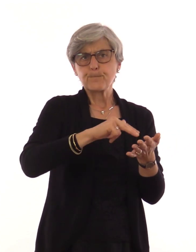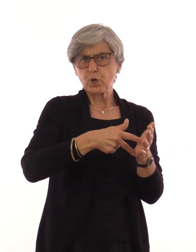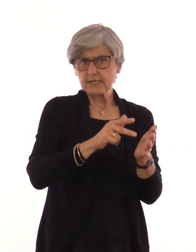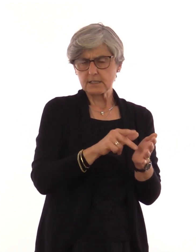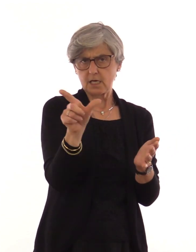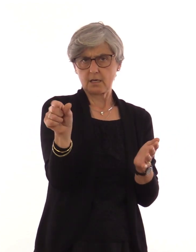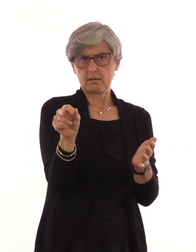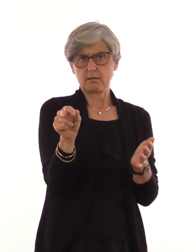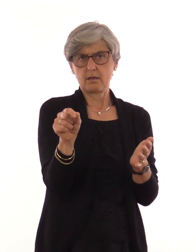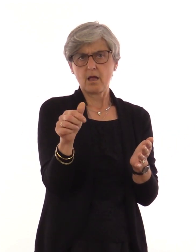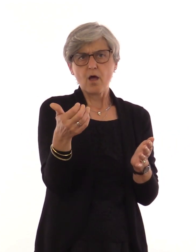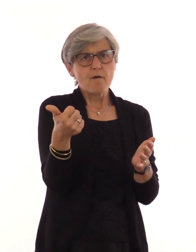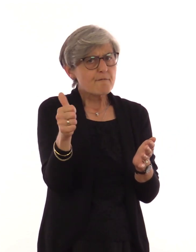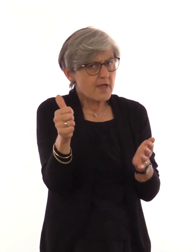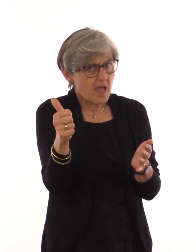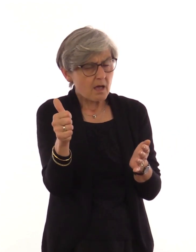vertritt.